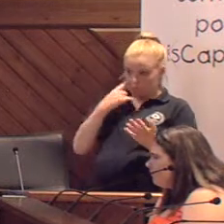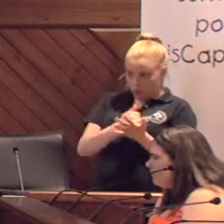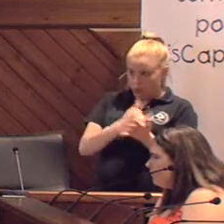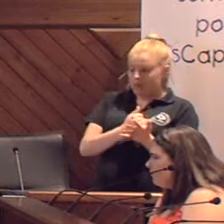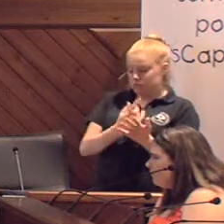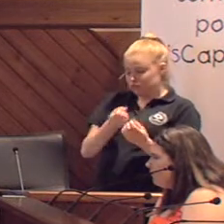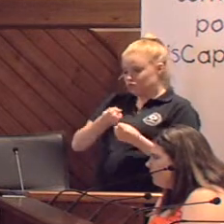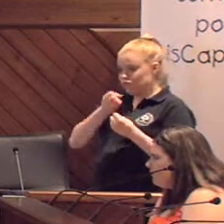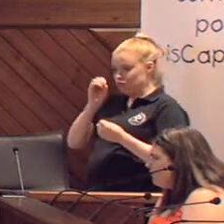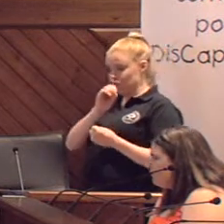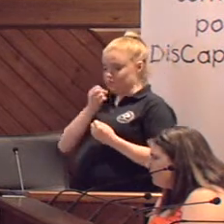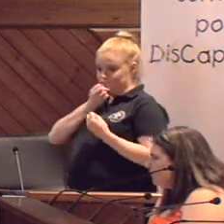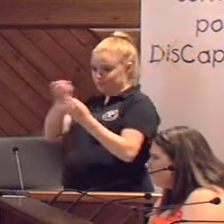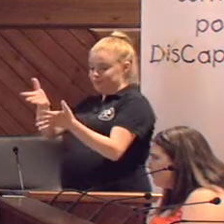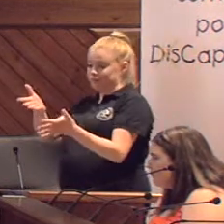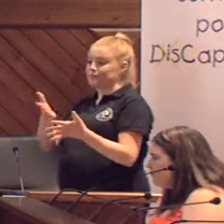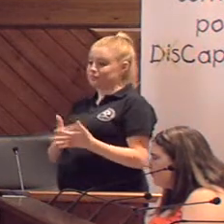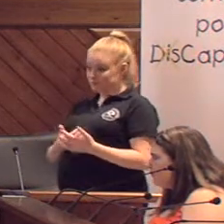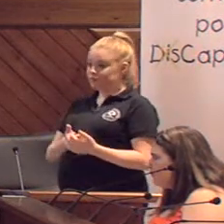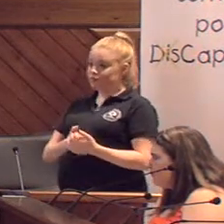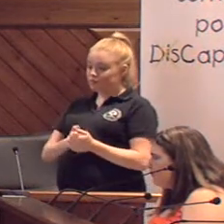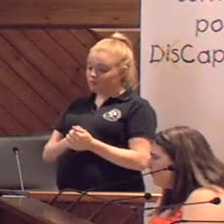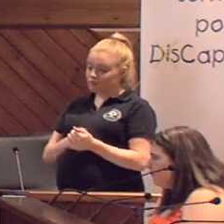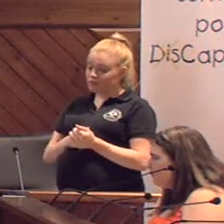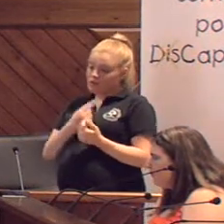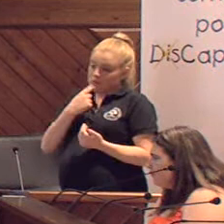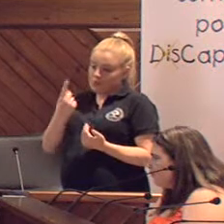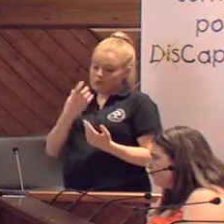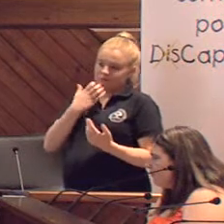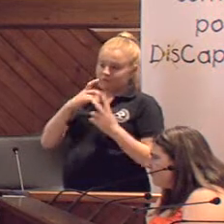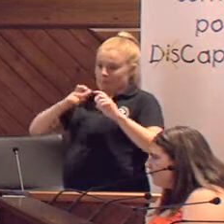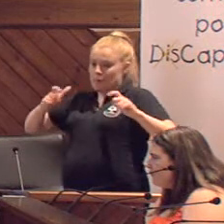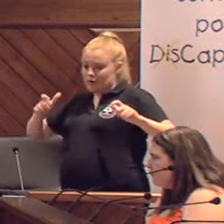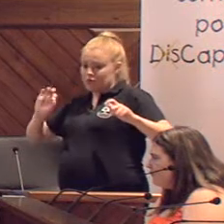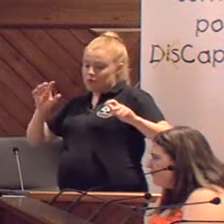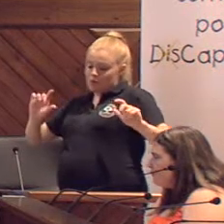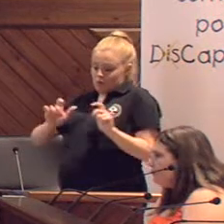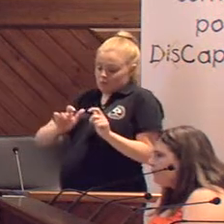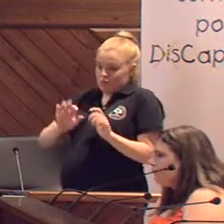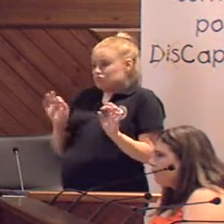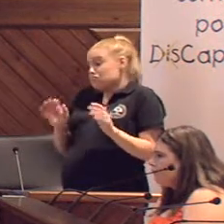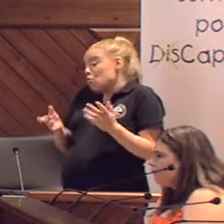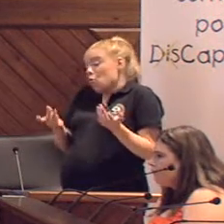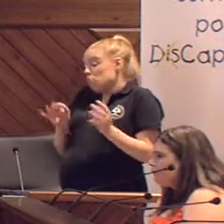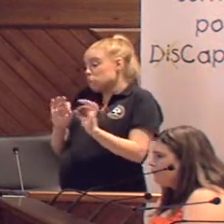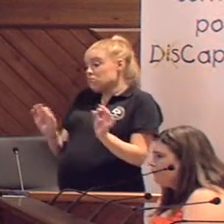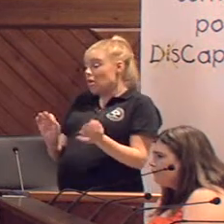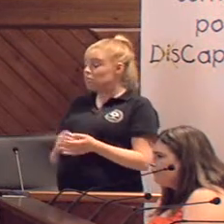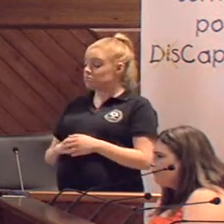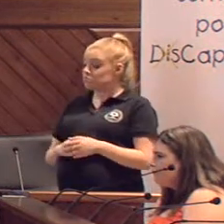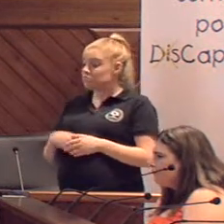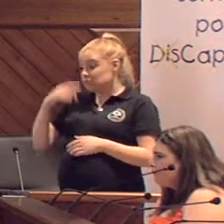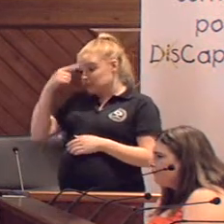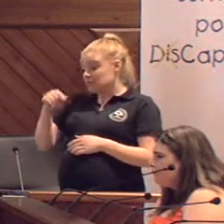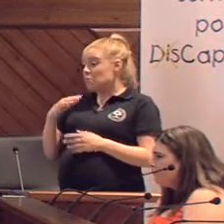preocupes que allí me pueden encontrar con PRODE y os diré si ha habido aumento o ha habido disminución o no se ha tenido en cuenta. Y ya sabemos